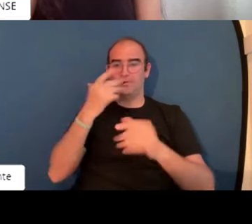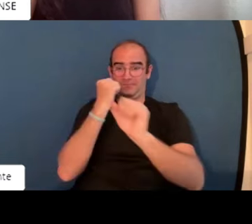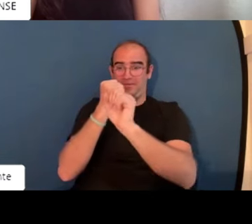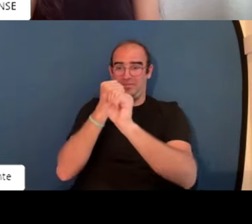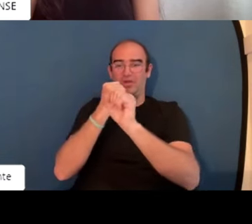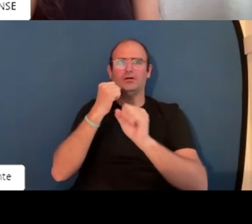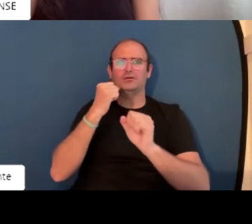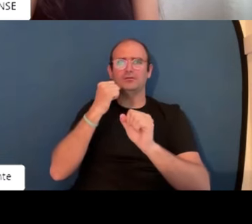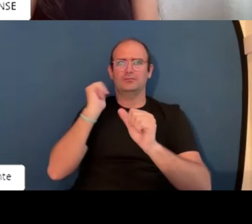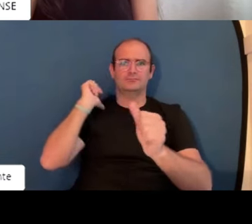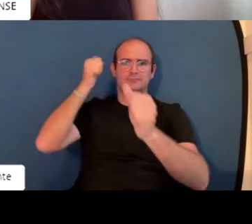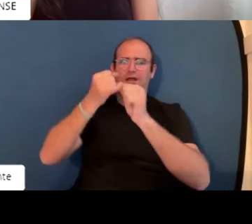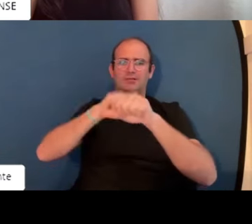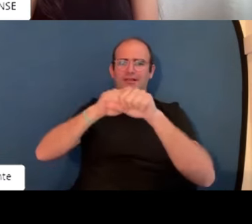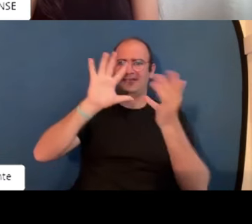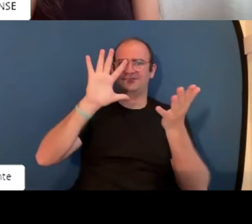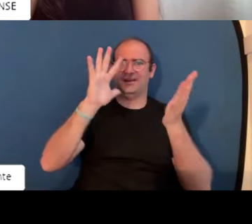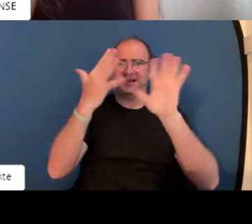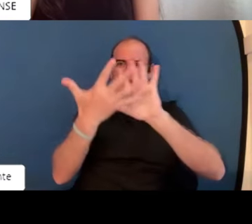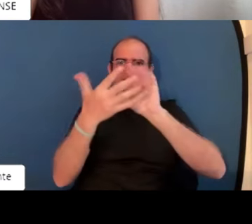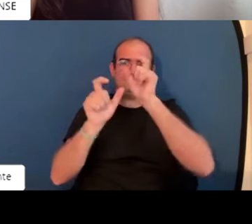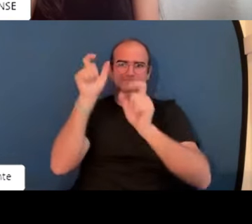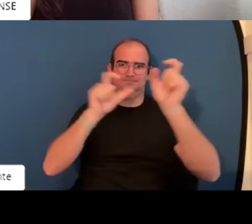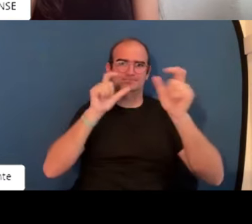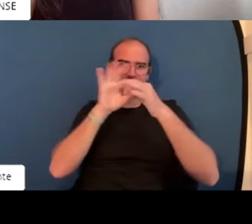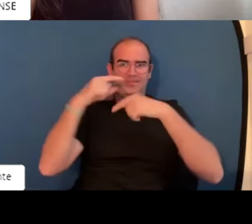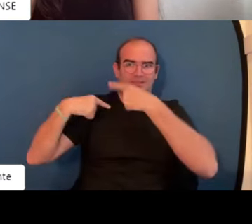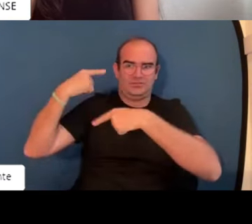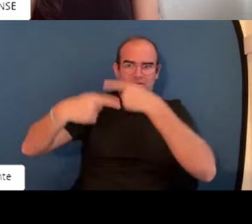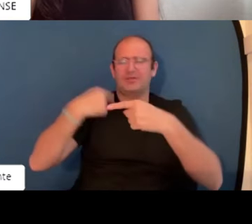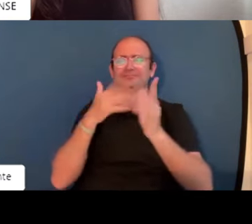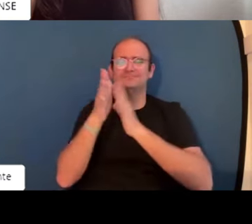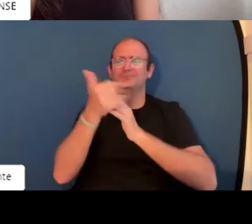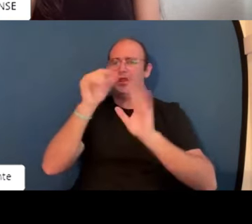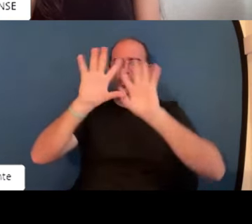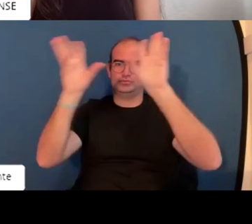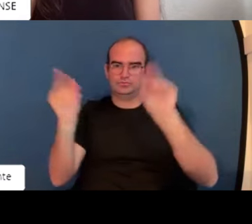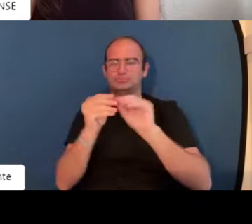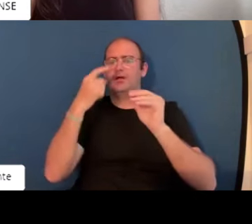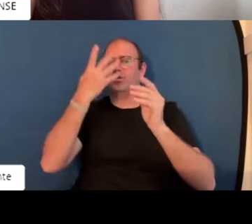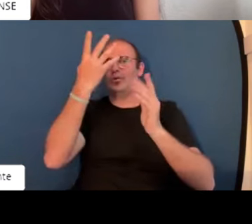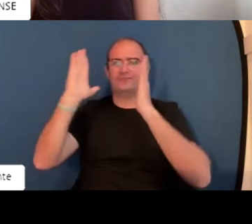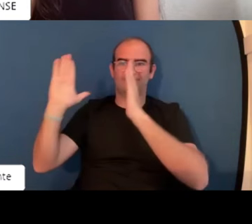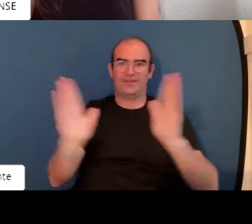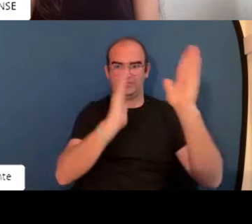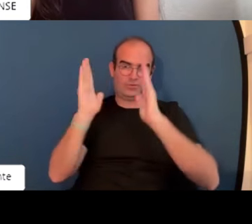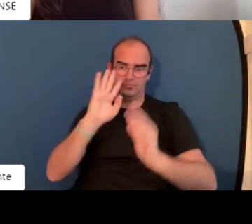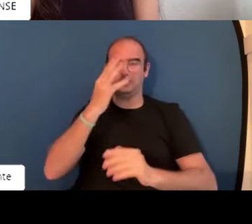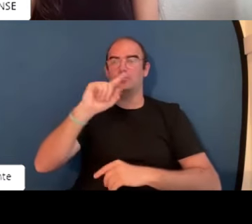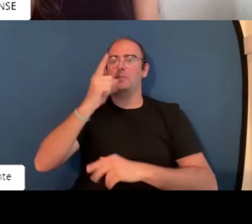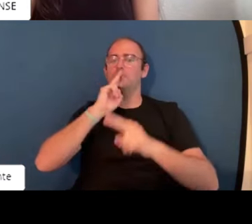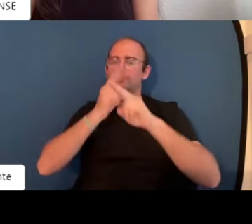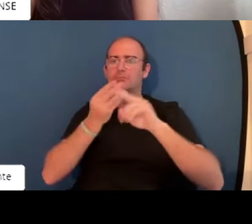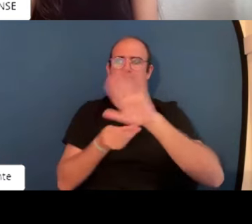Bueno, yo creo que esta diapositiva es muy interesante. Si pensamos en cómo ha evolucionado las profesiones más demandadas a lo largo de